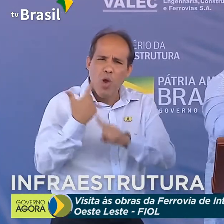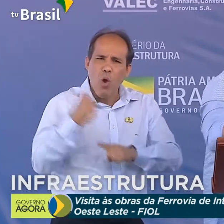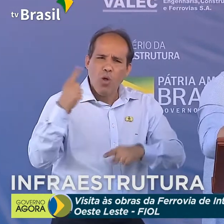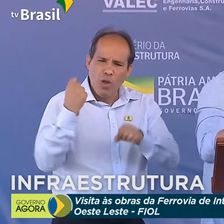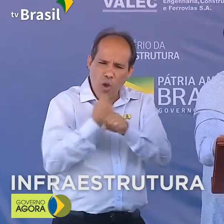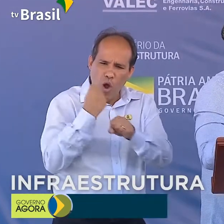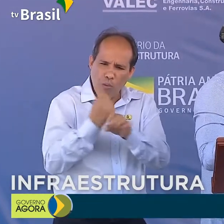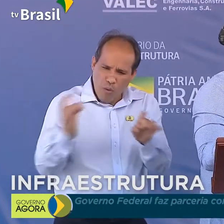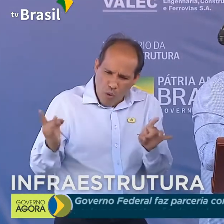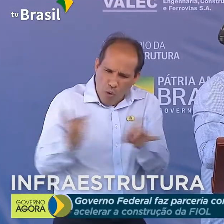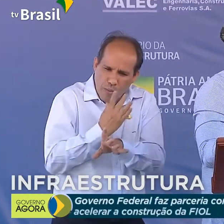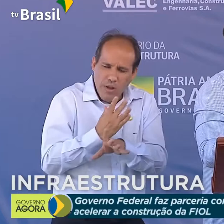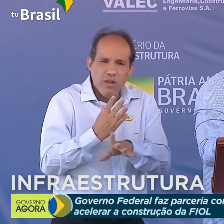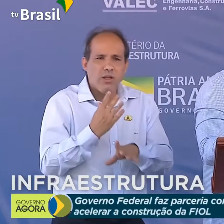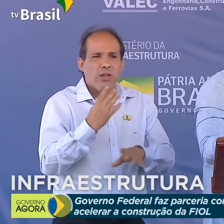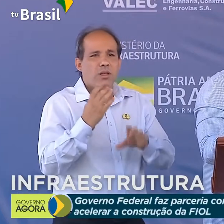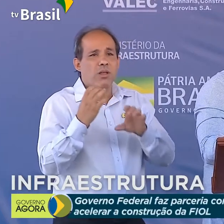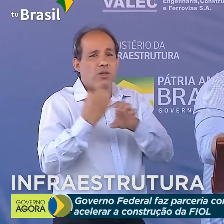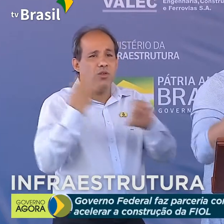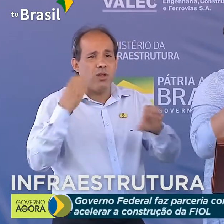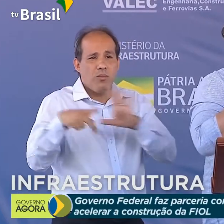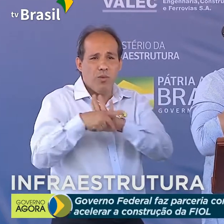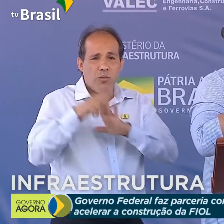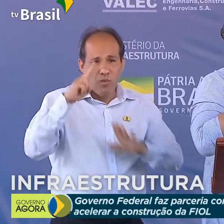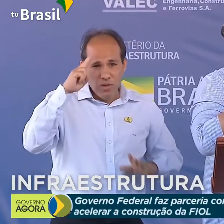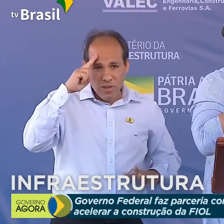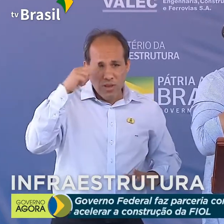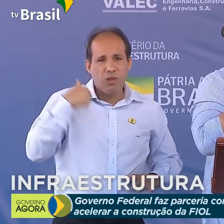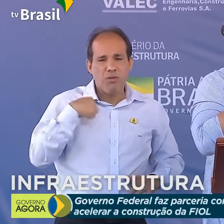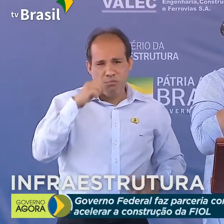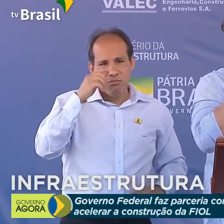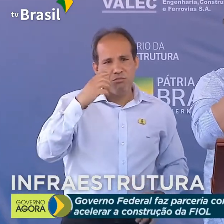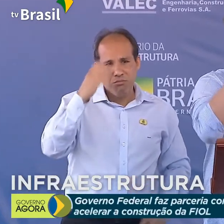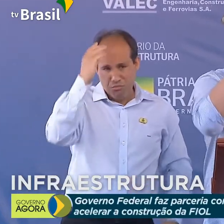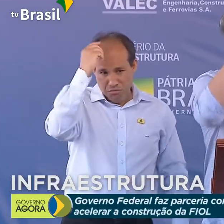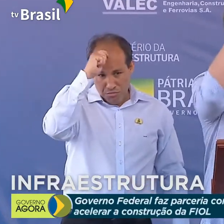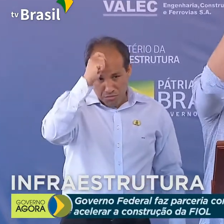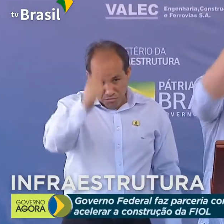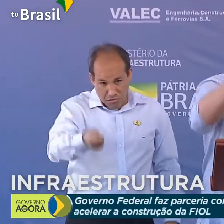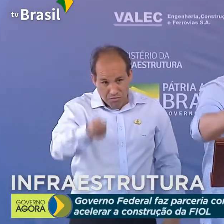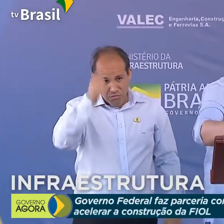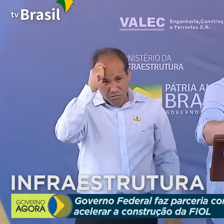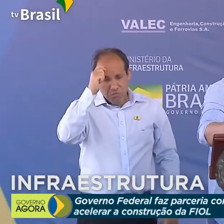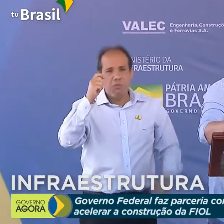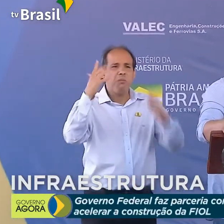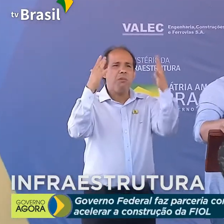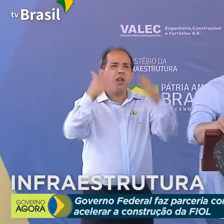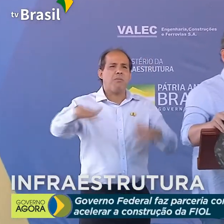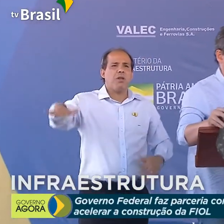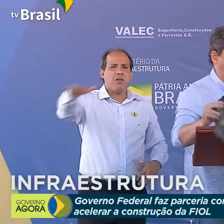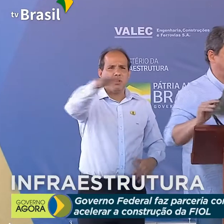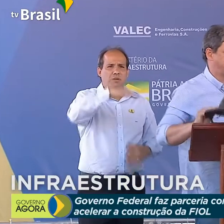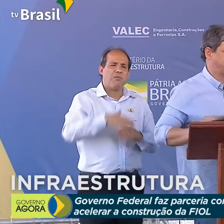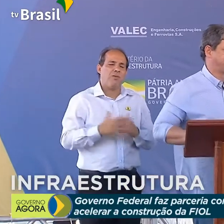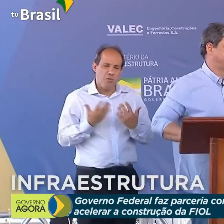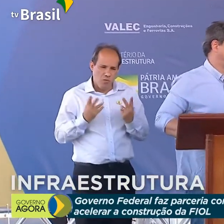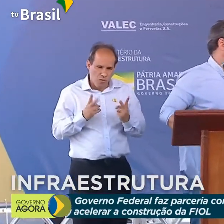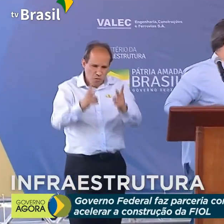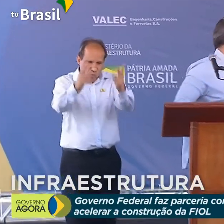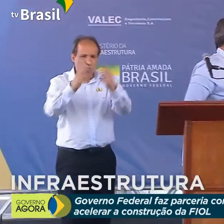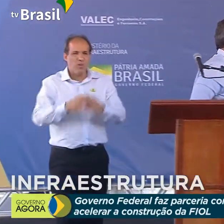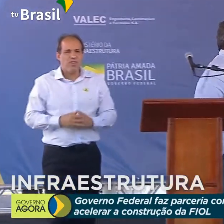vitorioso acervo de obras da engenharia militar, que eu tiro o meu chapéu no dia de hoje. Parabéns a todos. Vamos em frente.